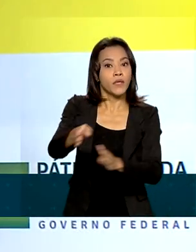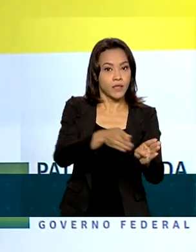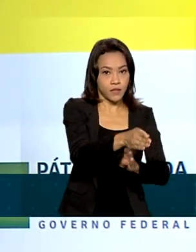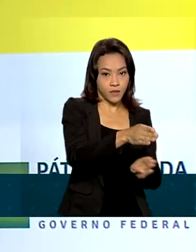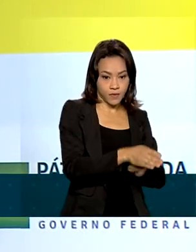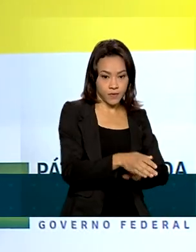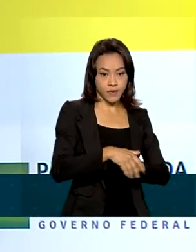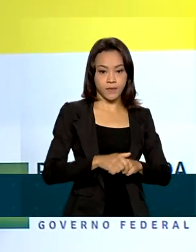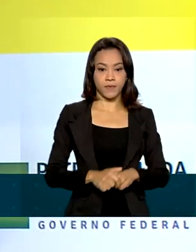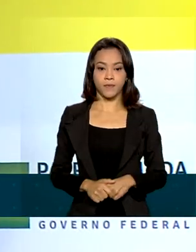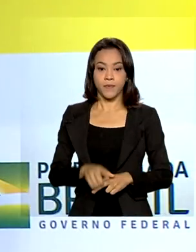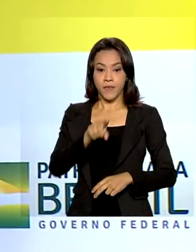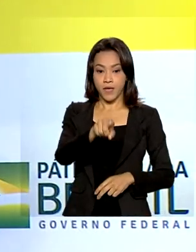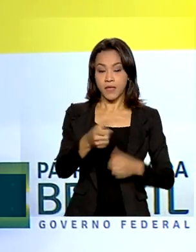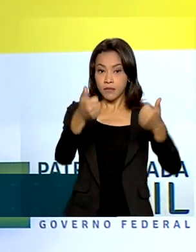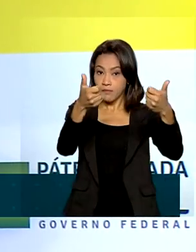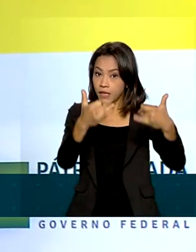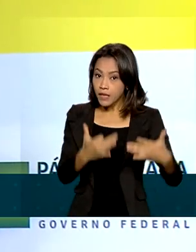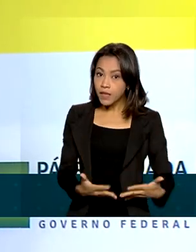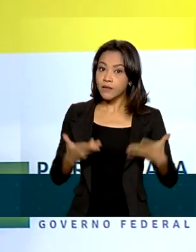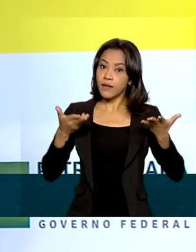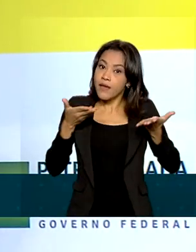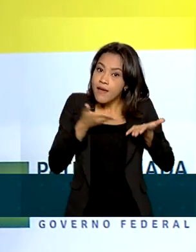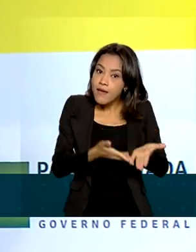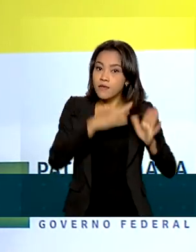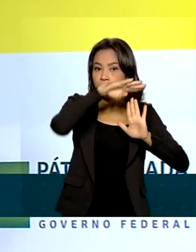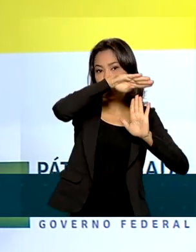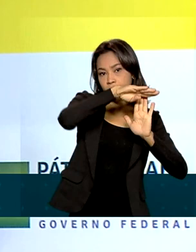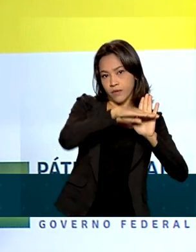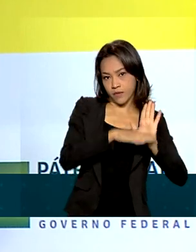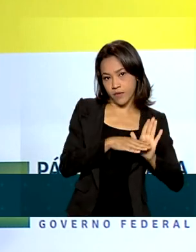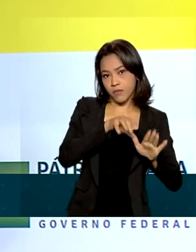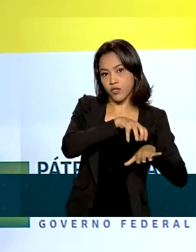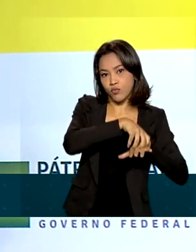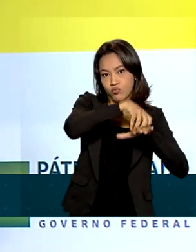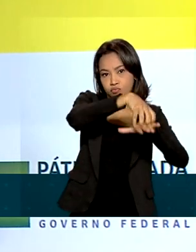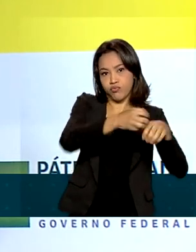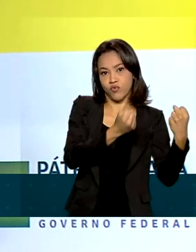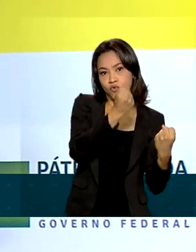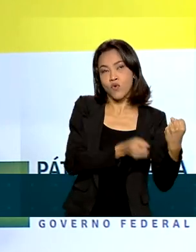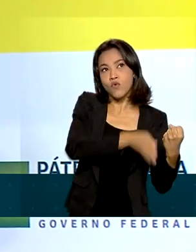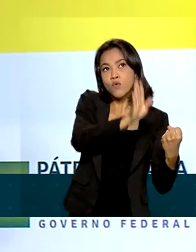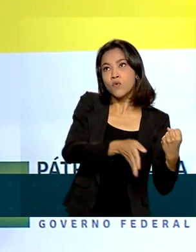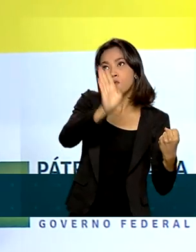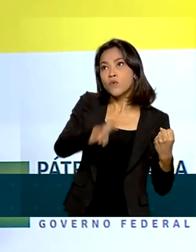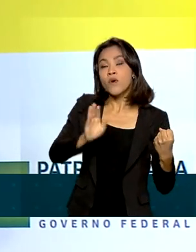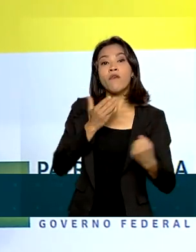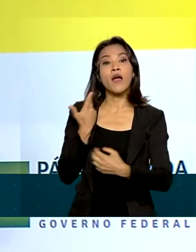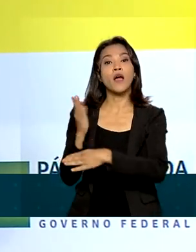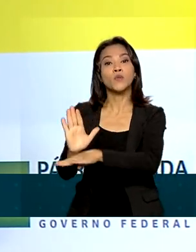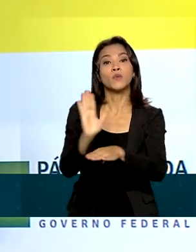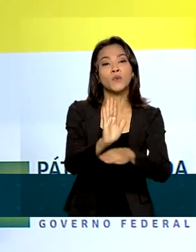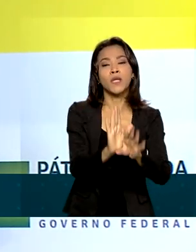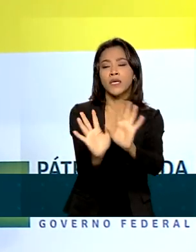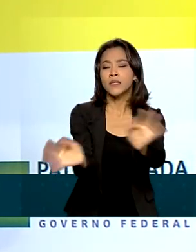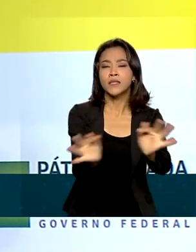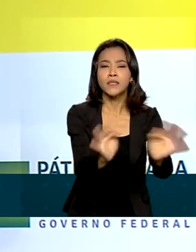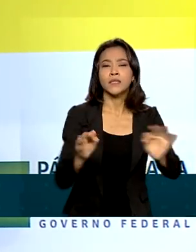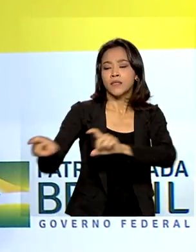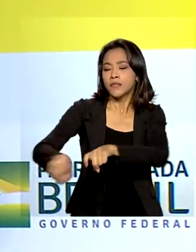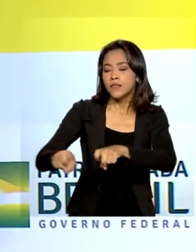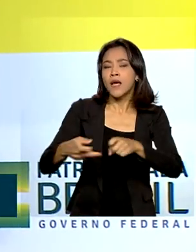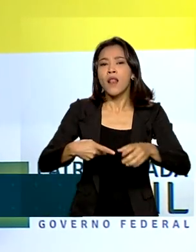circuito de negócios agro 2022 vai ajudar pequenos, médios e grandes produtores. Vai elevar o nível de